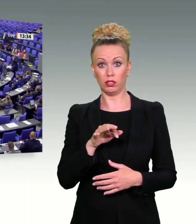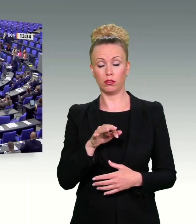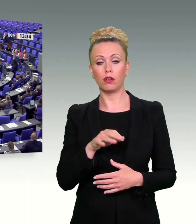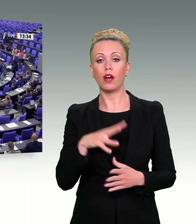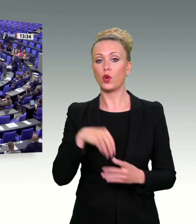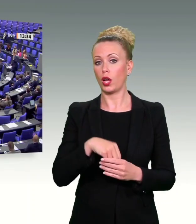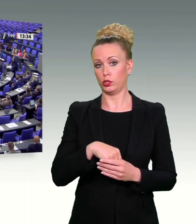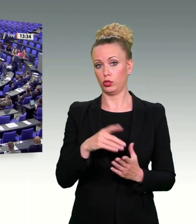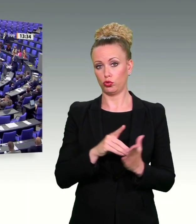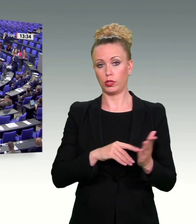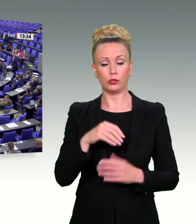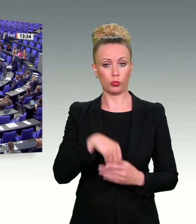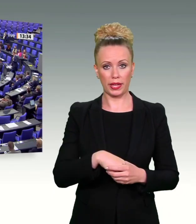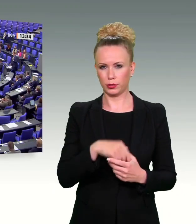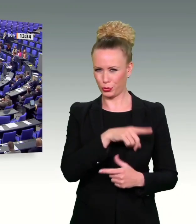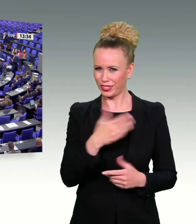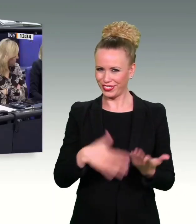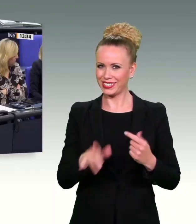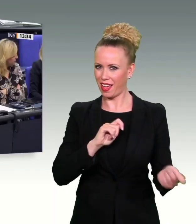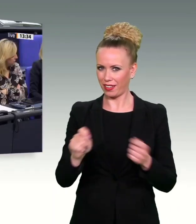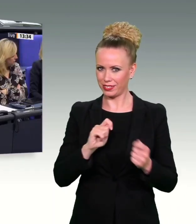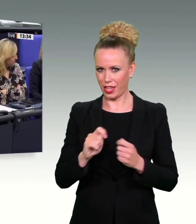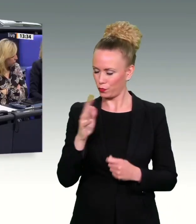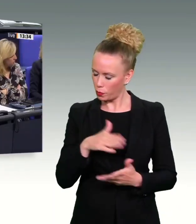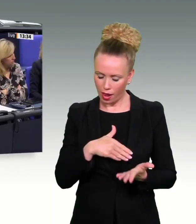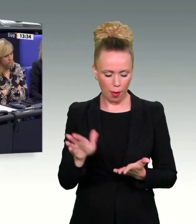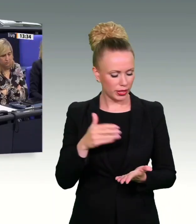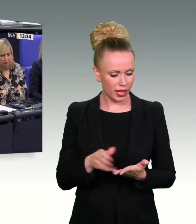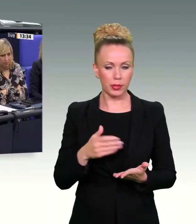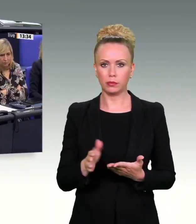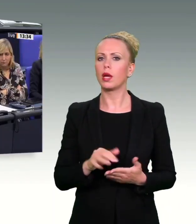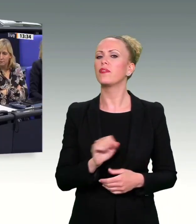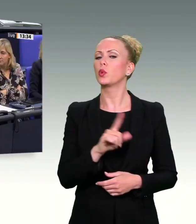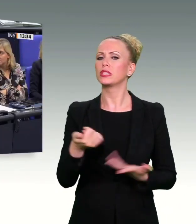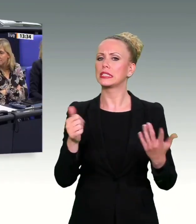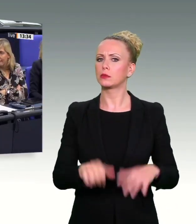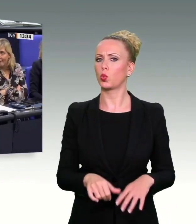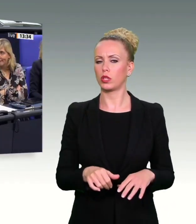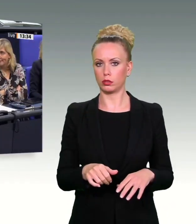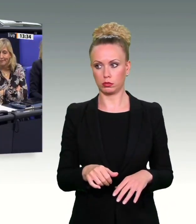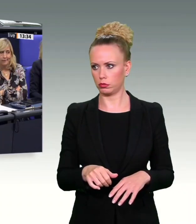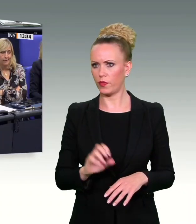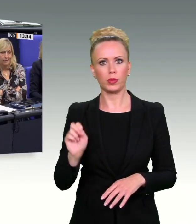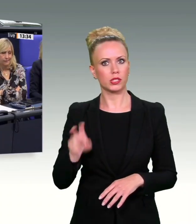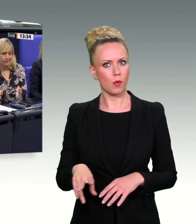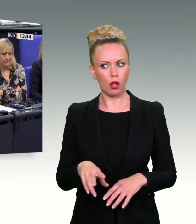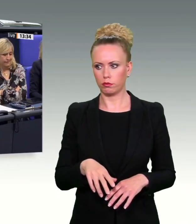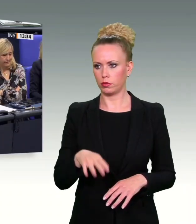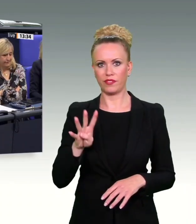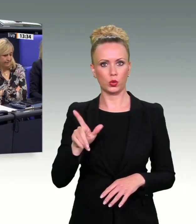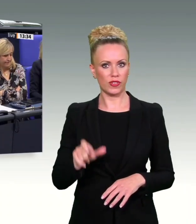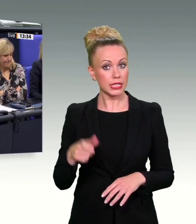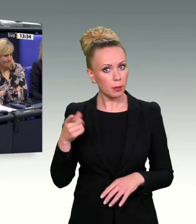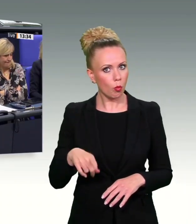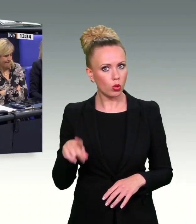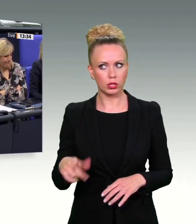hat ja auch Fragen über Fragen offen gelassen. Was macht man mit sechs Monaten? Warum nicht zwölf oder 24 Monate? Warum nicht fünf Jahre? Mit Ihrem Beispiel